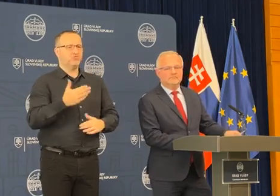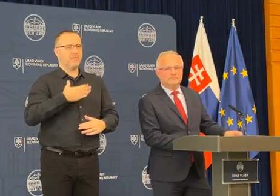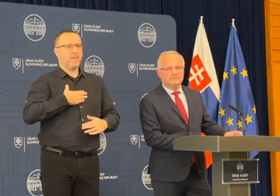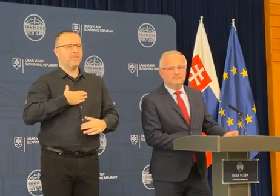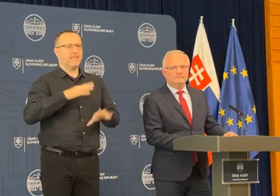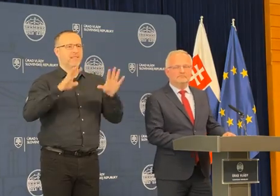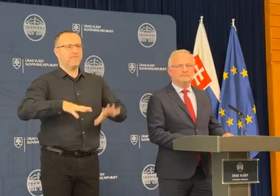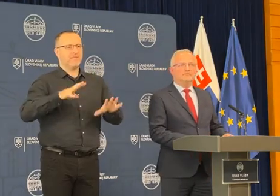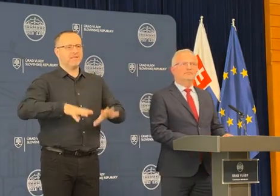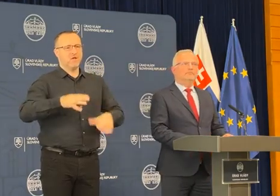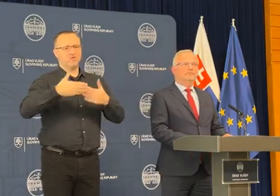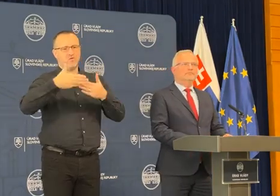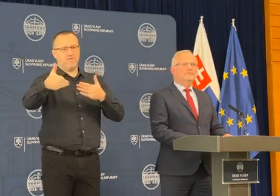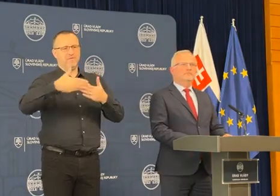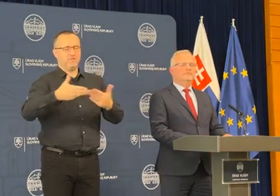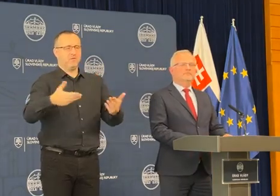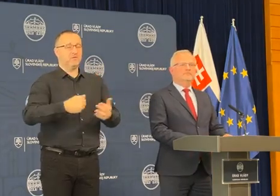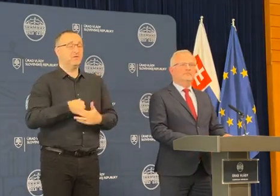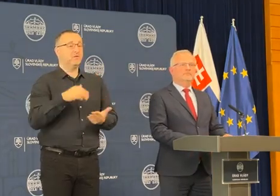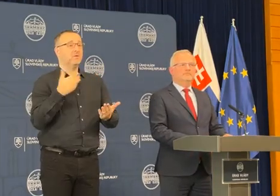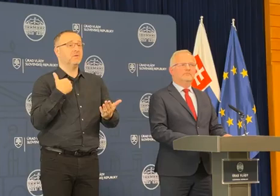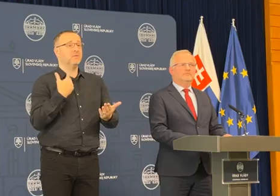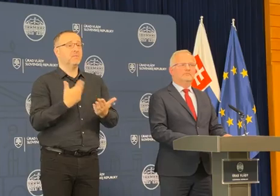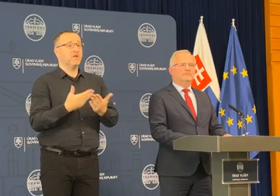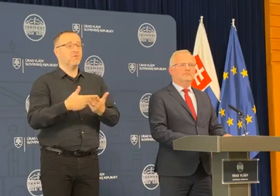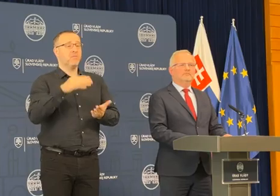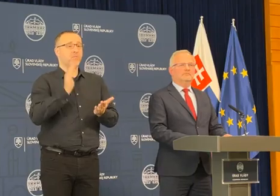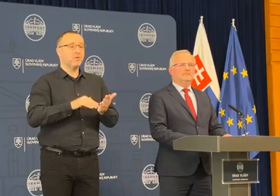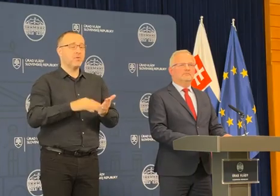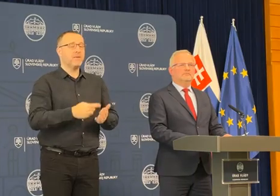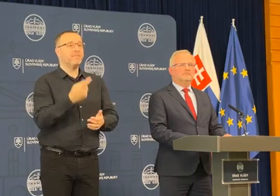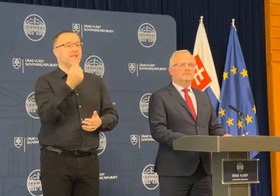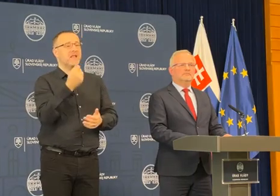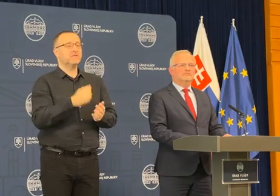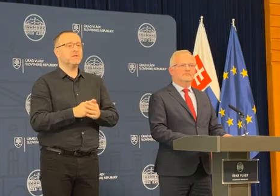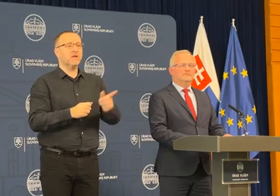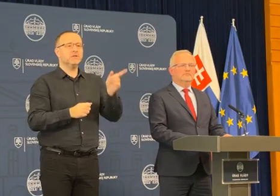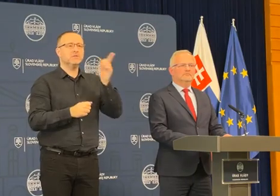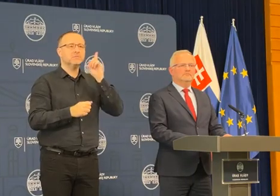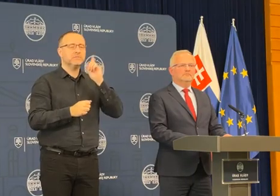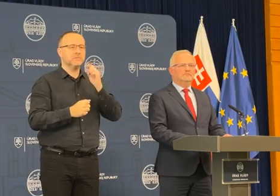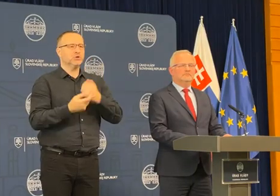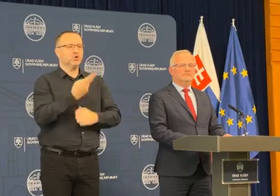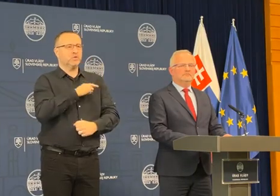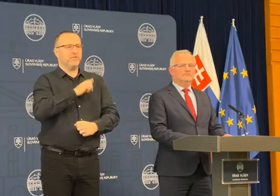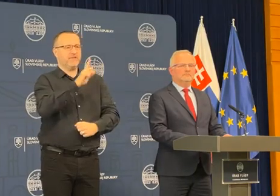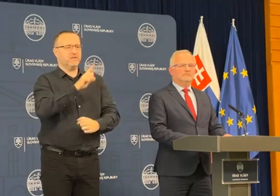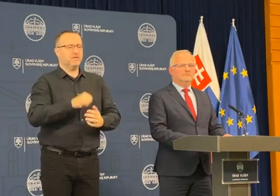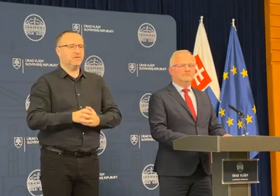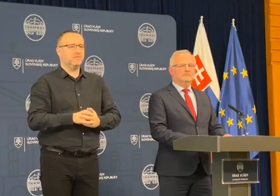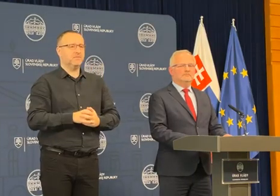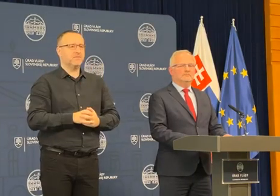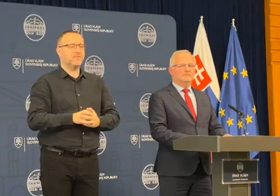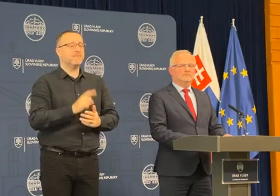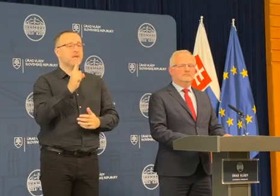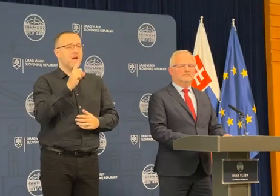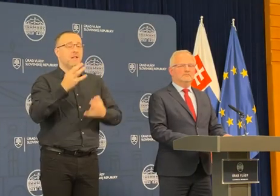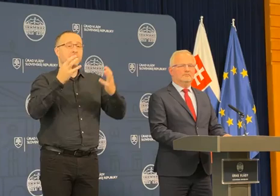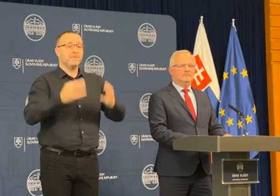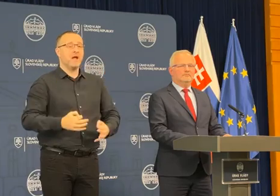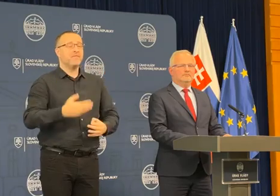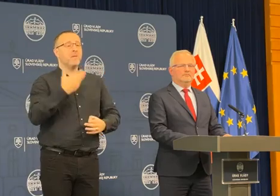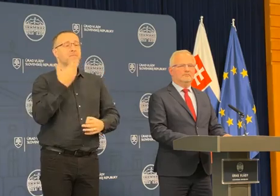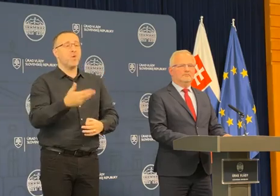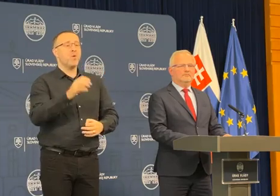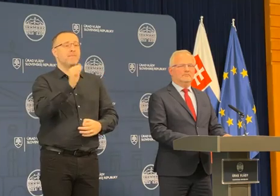3.4 roka, preto potrebujeme s tými peniazmi zaobchádzať veľmi obozretne. Na druhej strane, práve po tom prvom